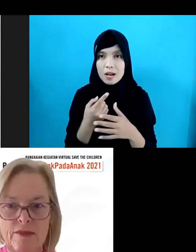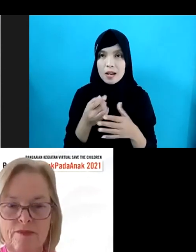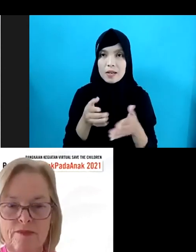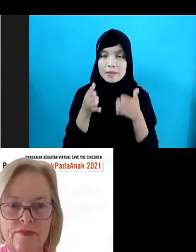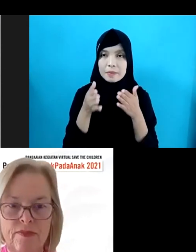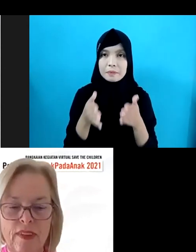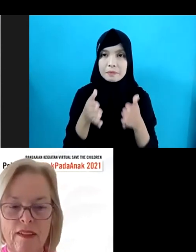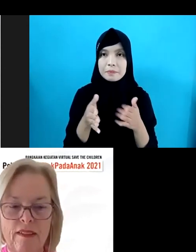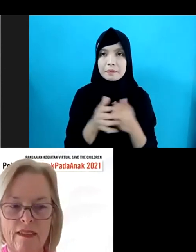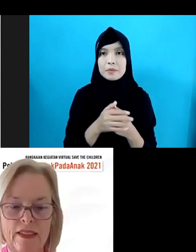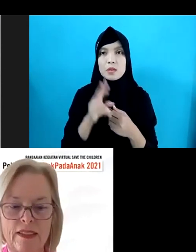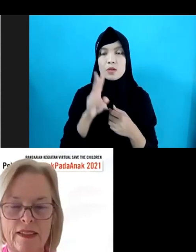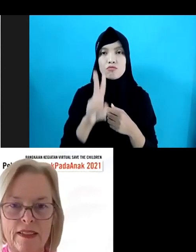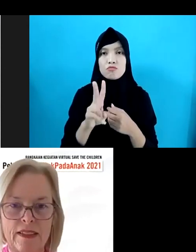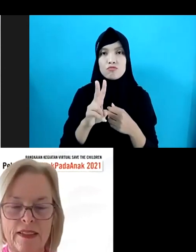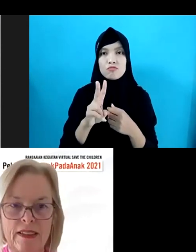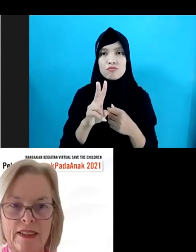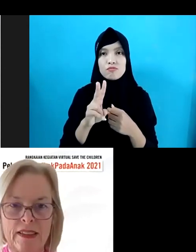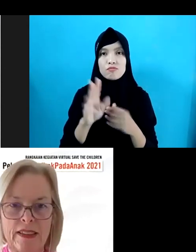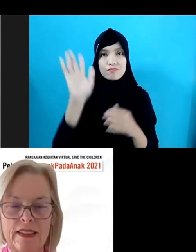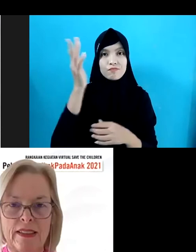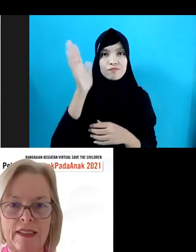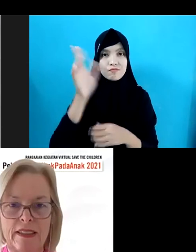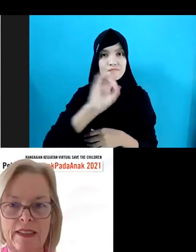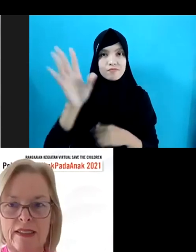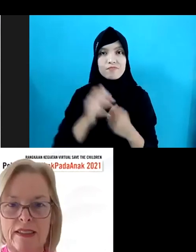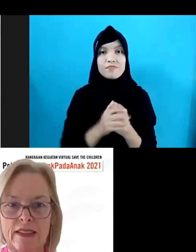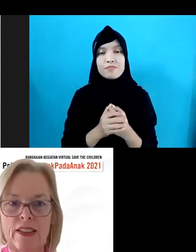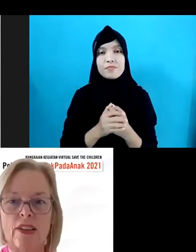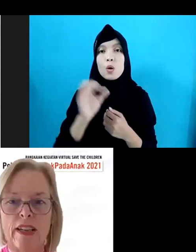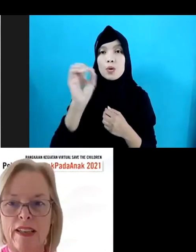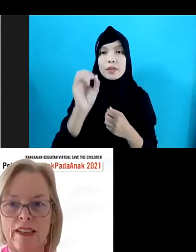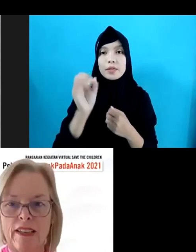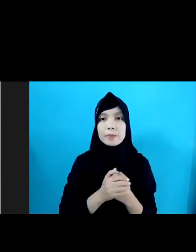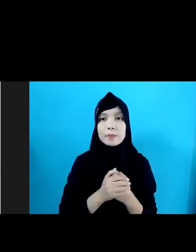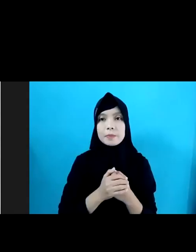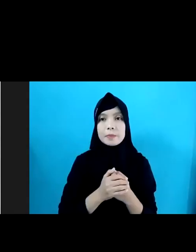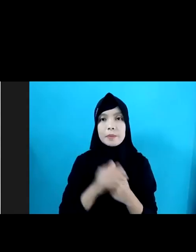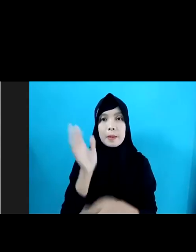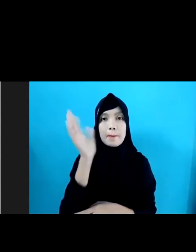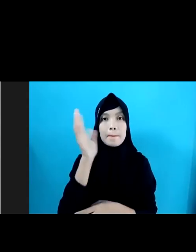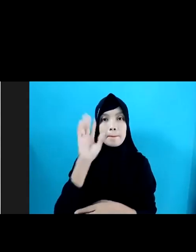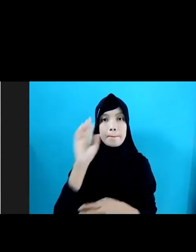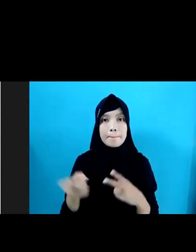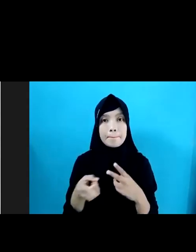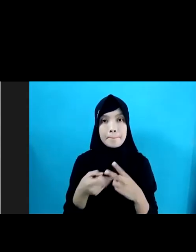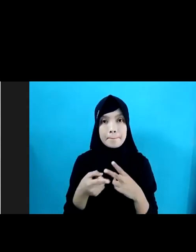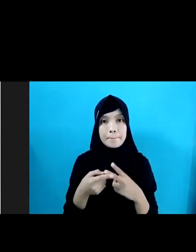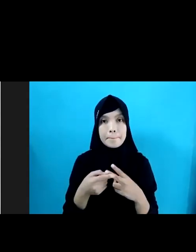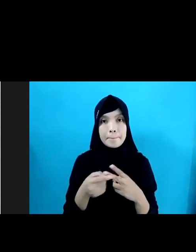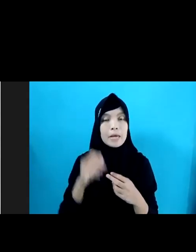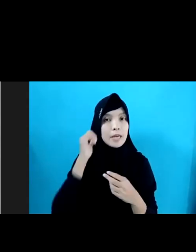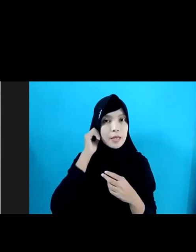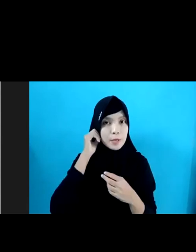Dua Narasumber Kita Yang Lainnya Okay Narasumber Kita Yang Kedua Adalah Ibu